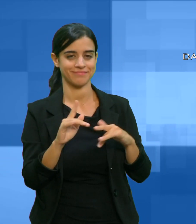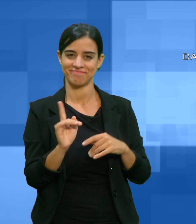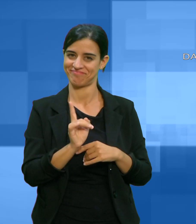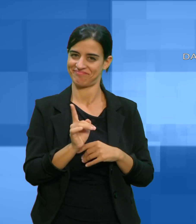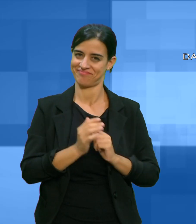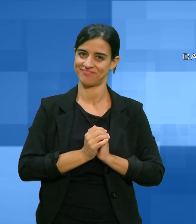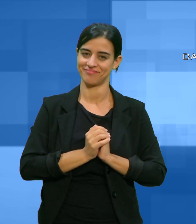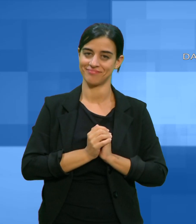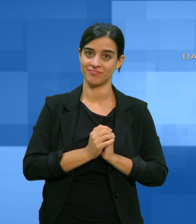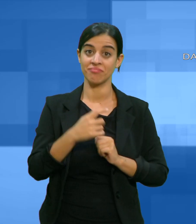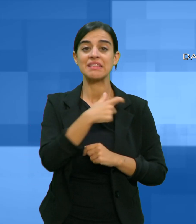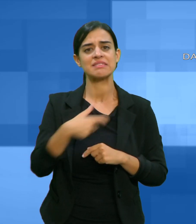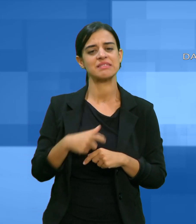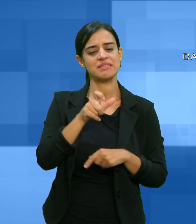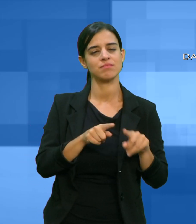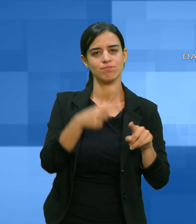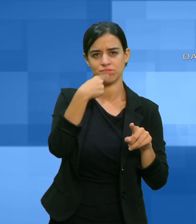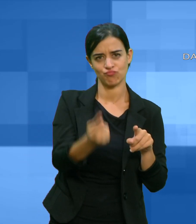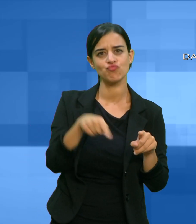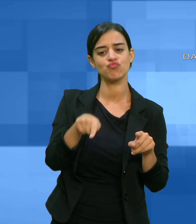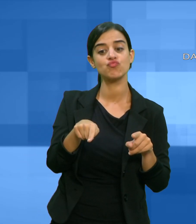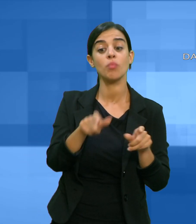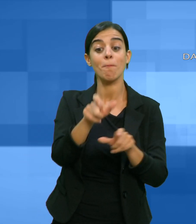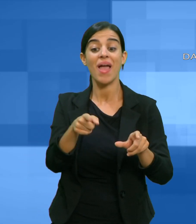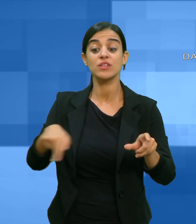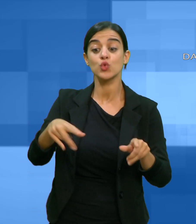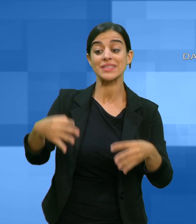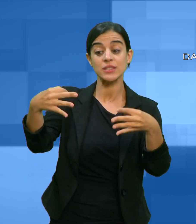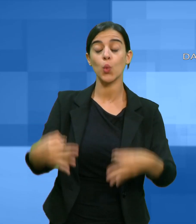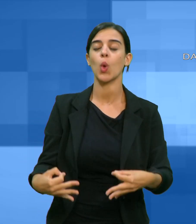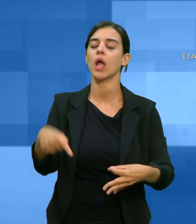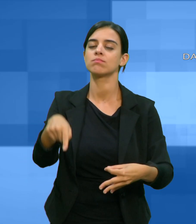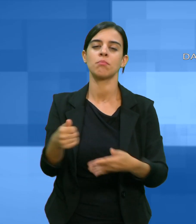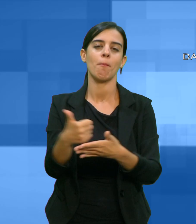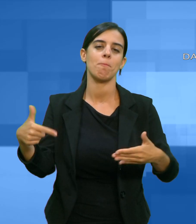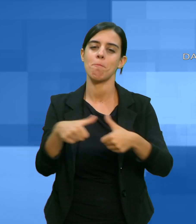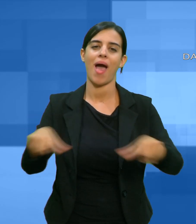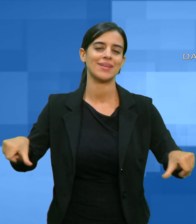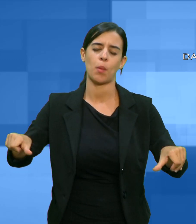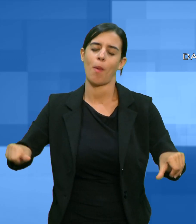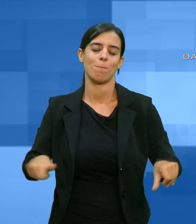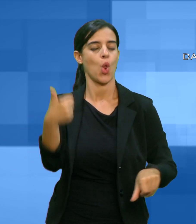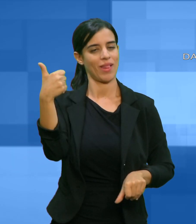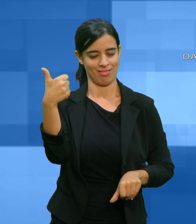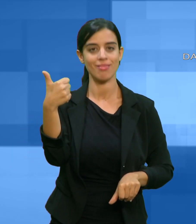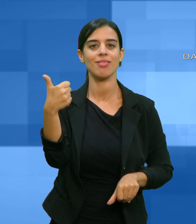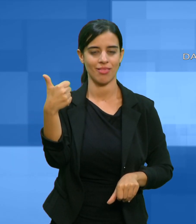ha sempre la priorità assoluta ha affermato il sindaco Andrea Abis.